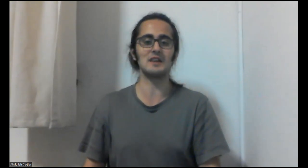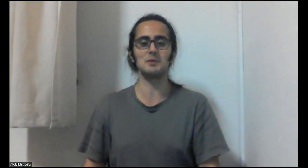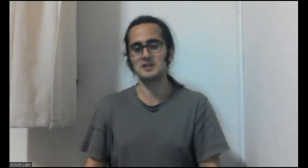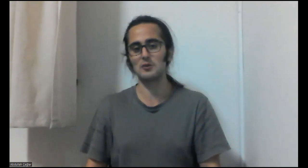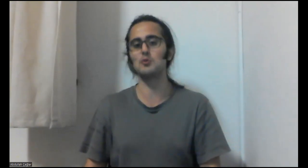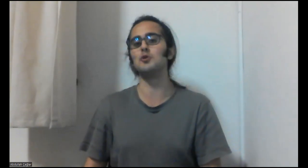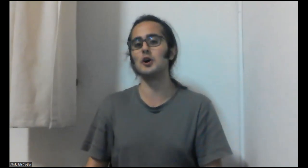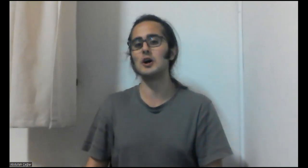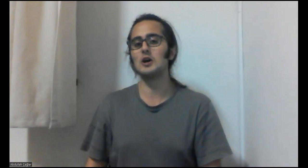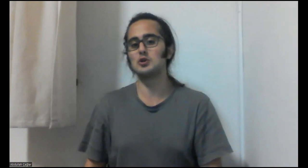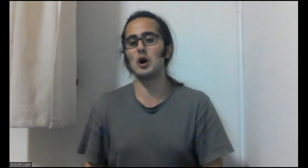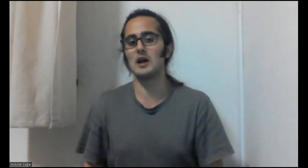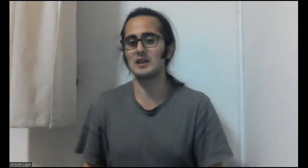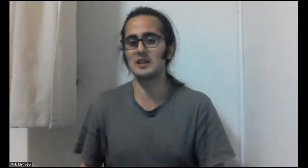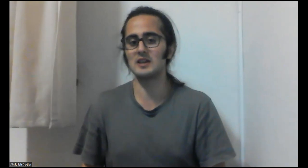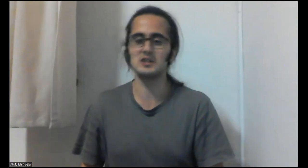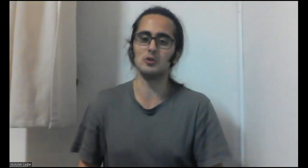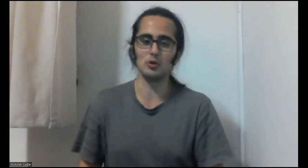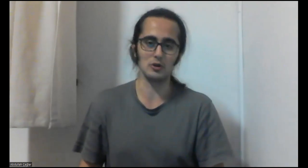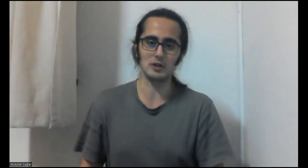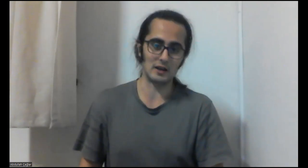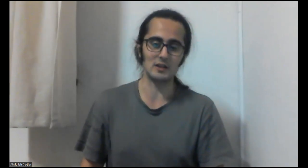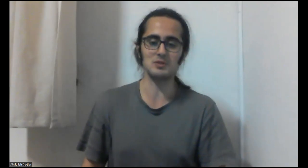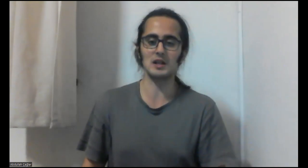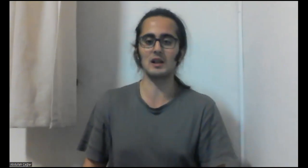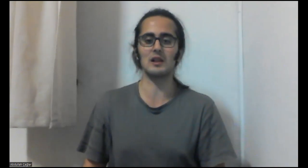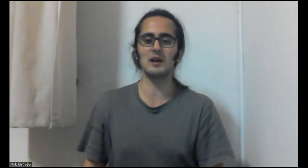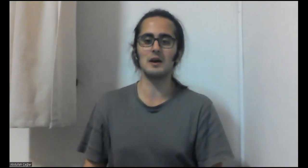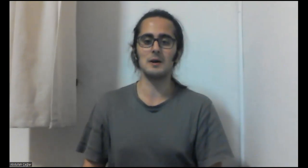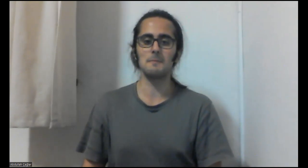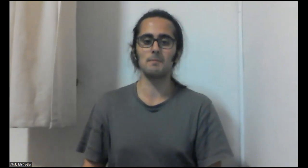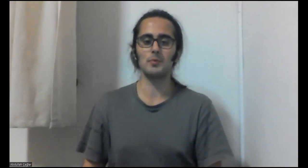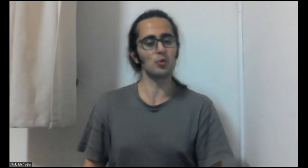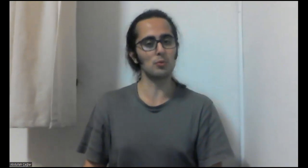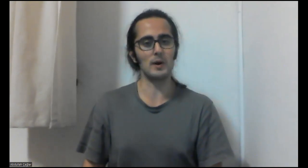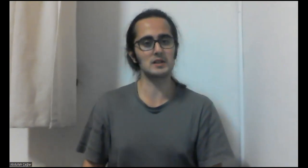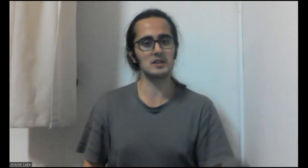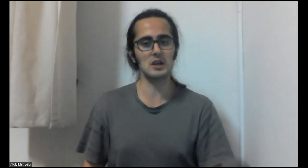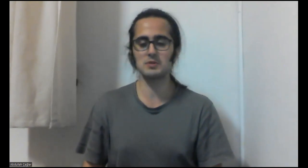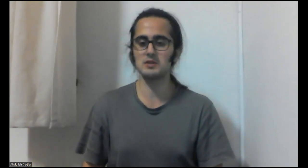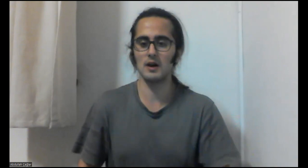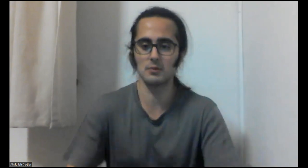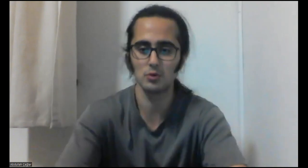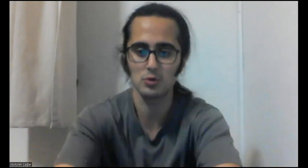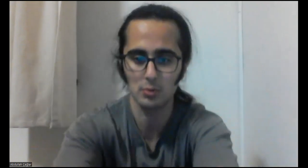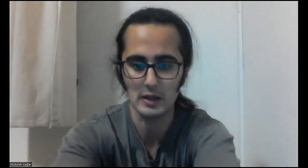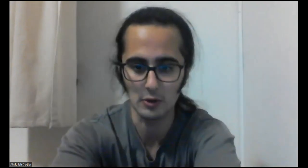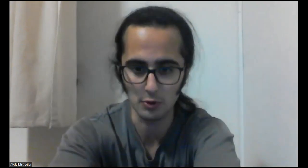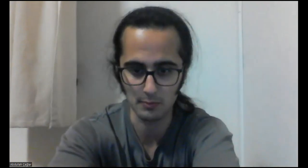giymesinde gülüyor. Şu anki kişi diyor, daha net bir şekilde. Durum bu, başka diyecek bir şey var mı? Düşünüp geliyorum.